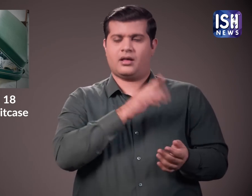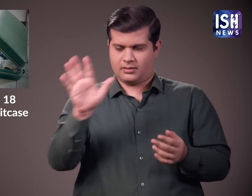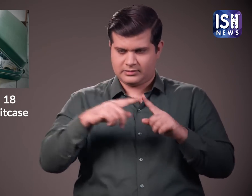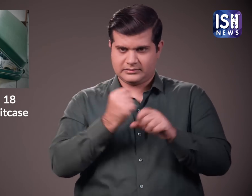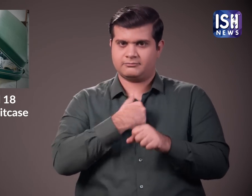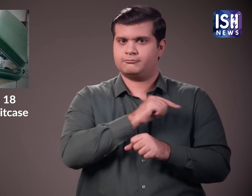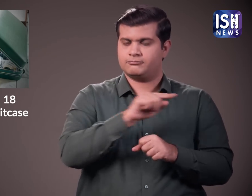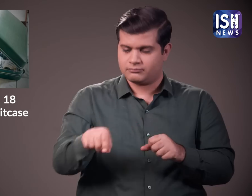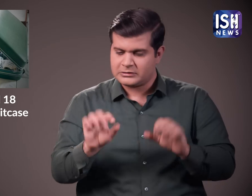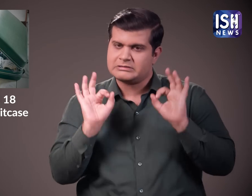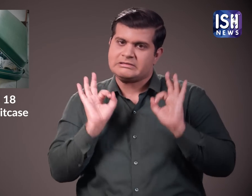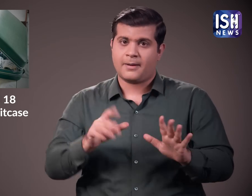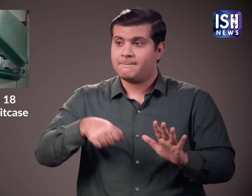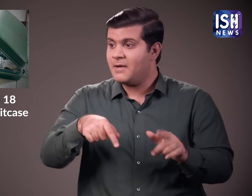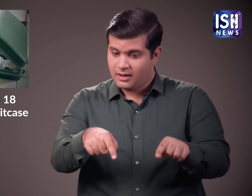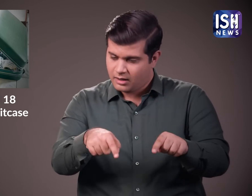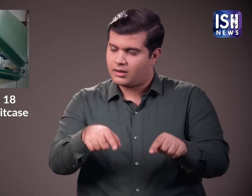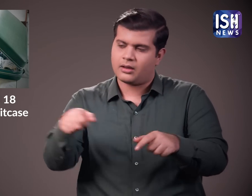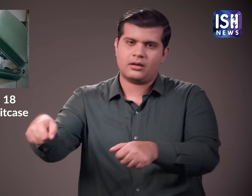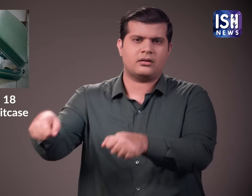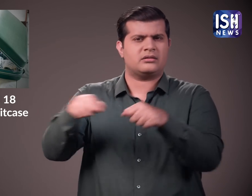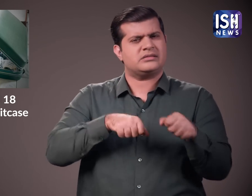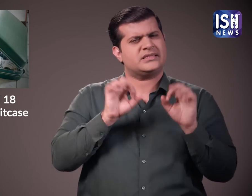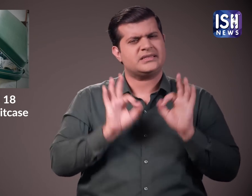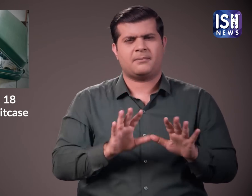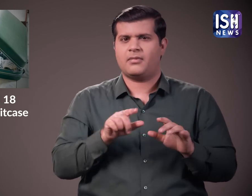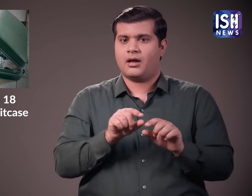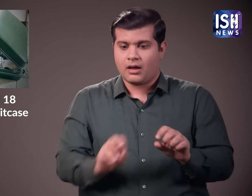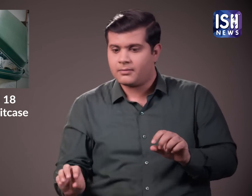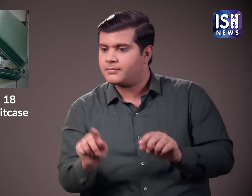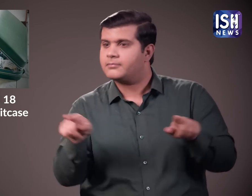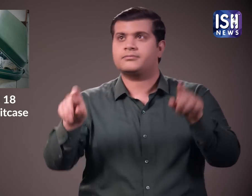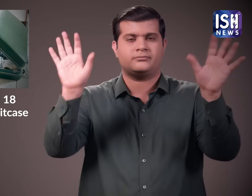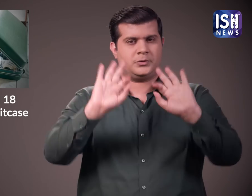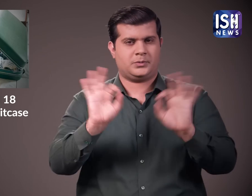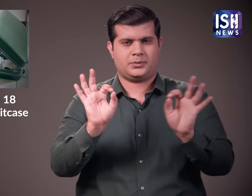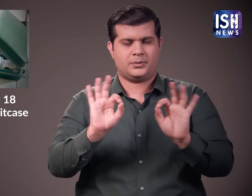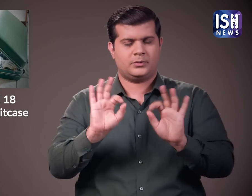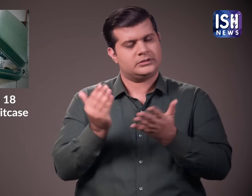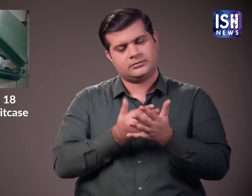जानवरों को सुरक्षित किया गया और बैग हमें सौब दिया गया।